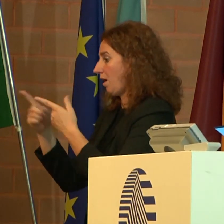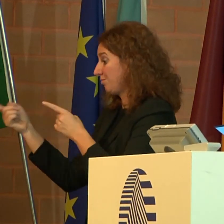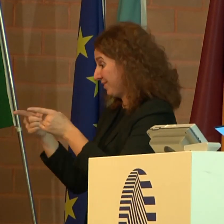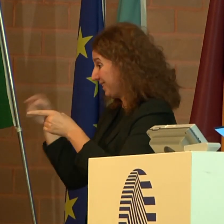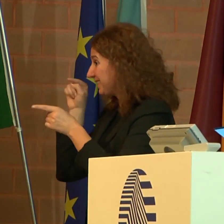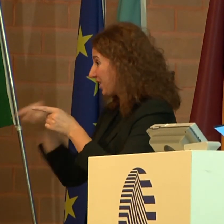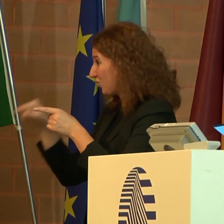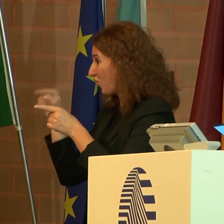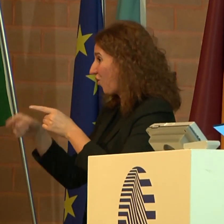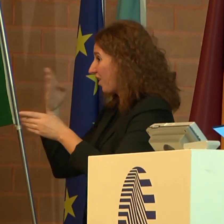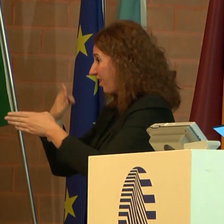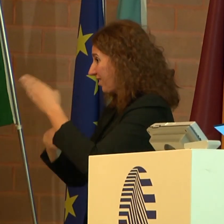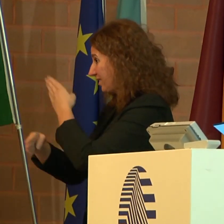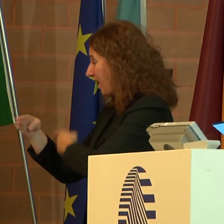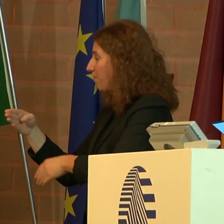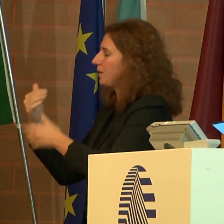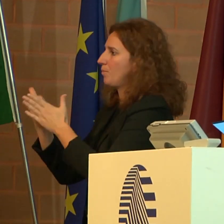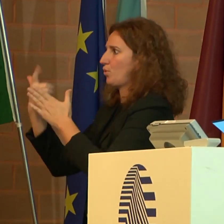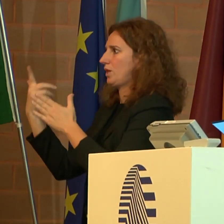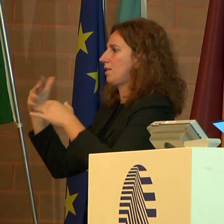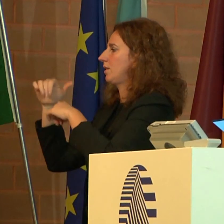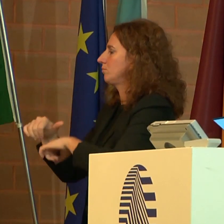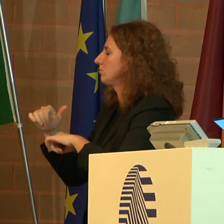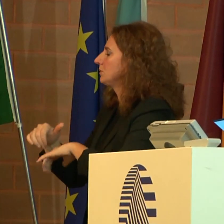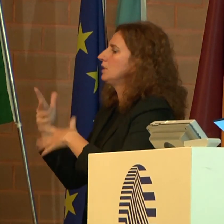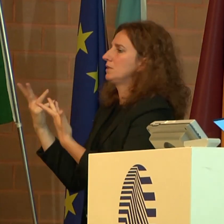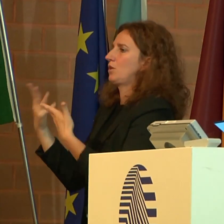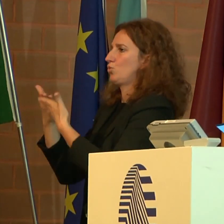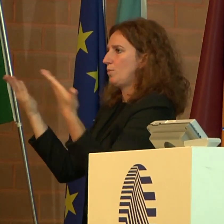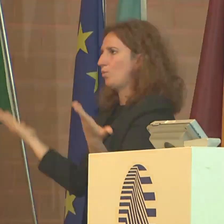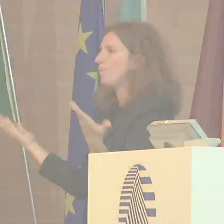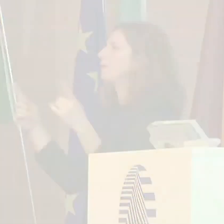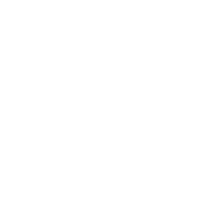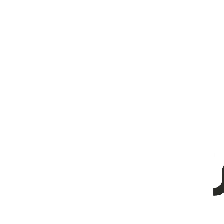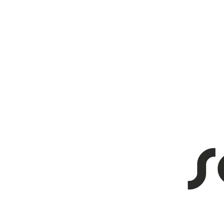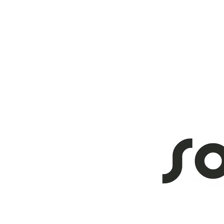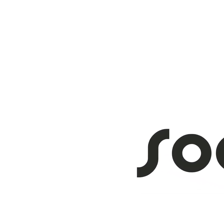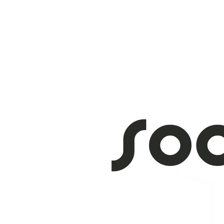importante per la salute pubblica nazionale e rinnovo a tutti i più cordiali saluti.